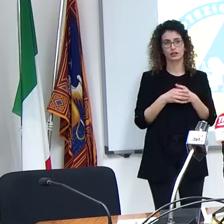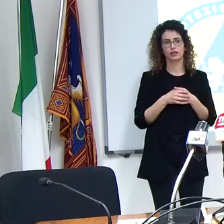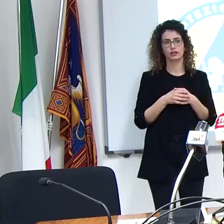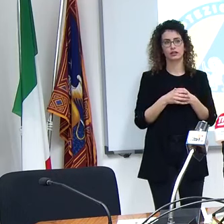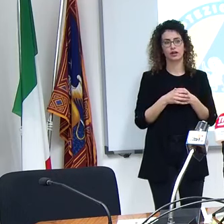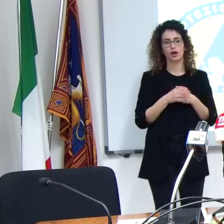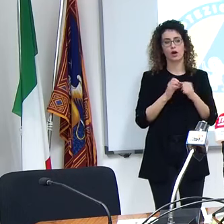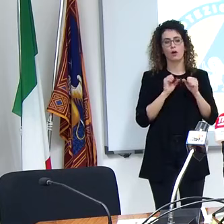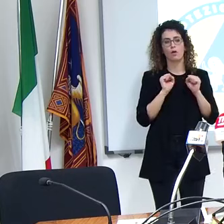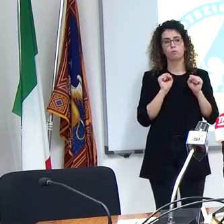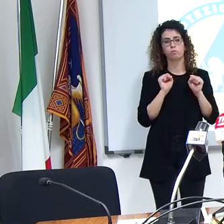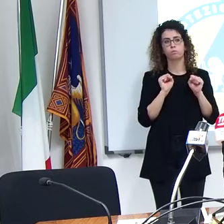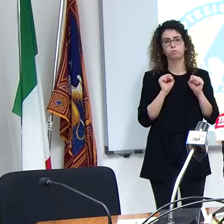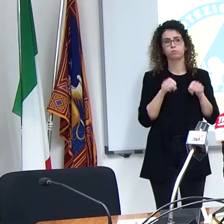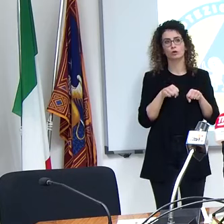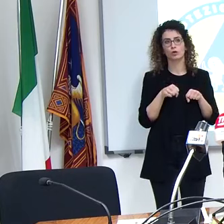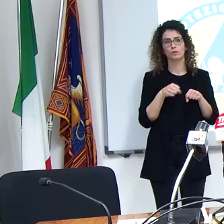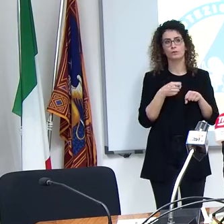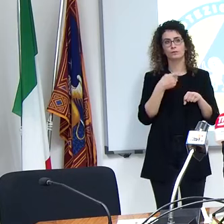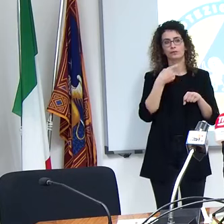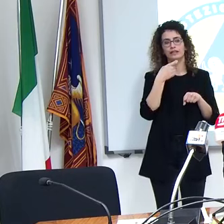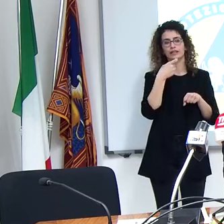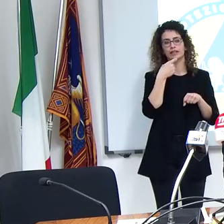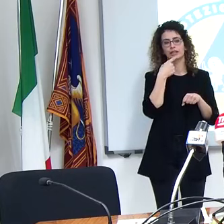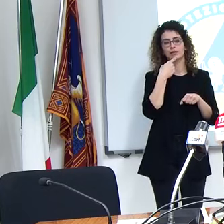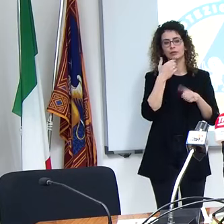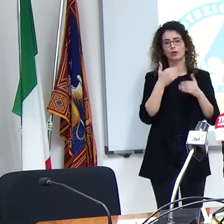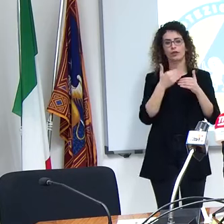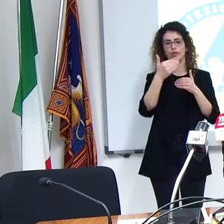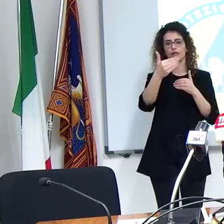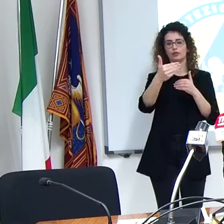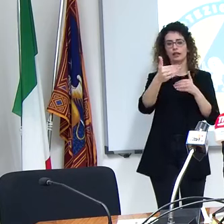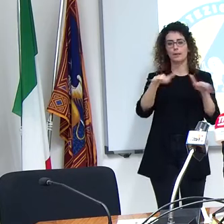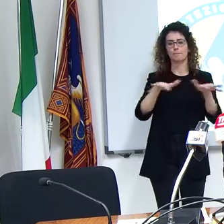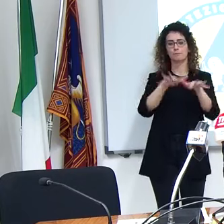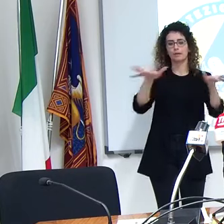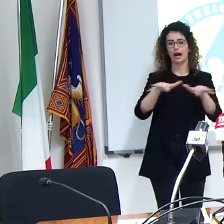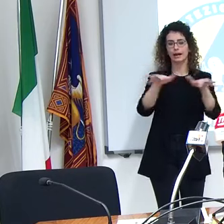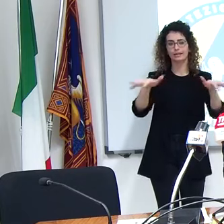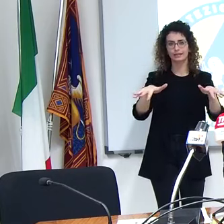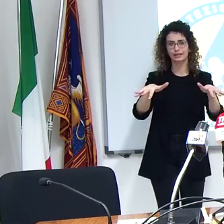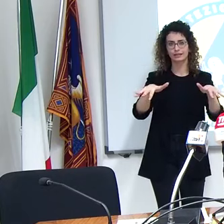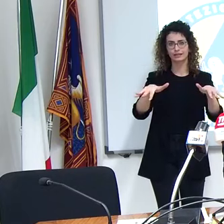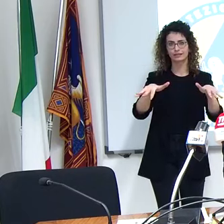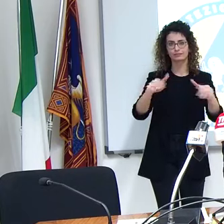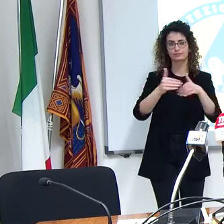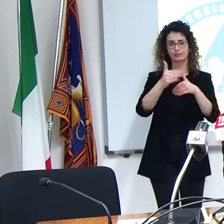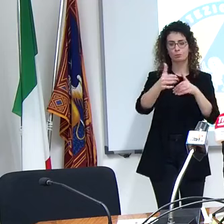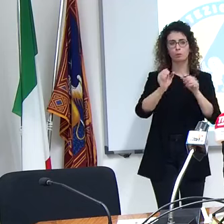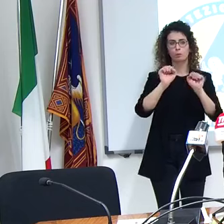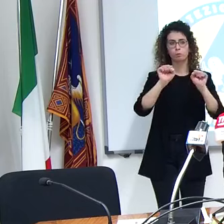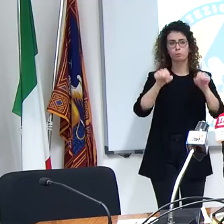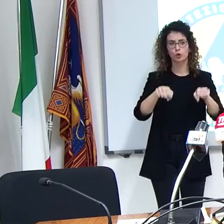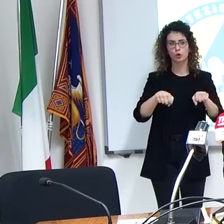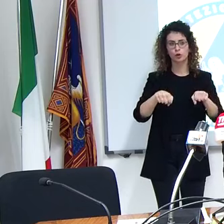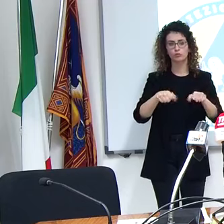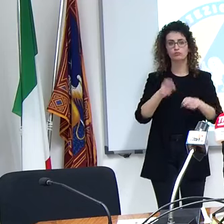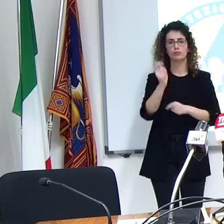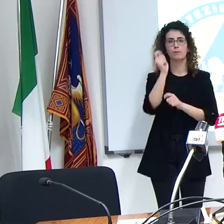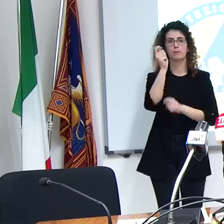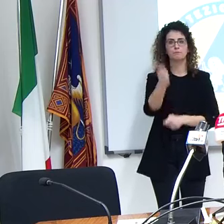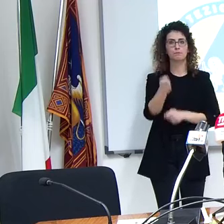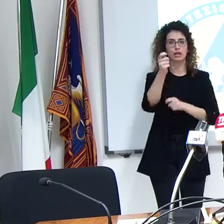paragonata a chi avendo di fronte fisicamente il mare o la laguna può praticare attività di pesca